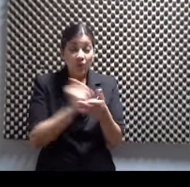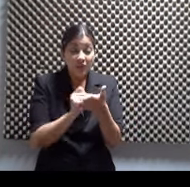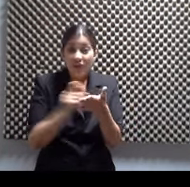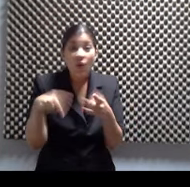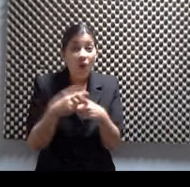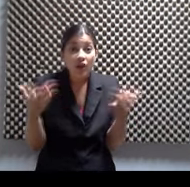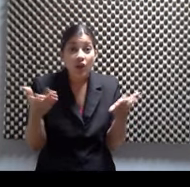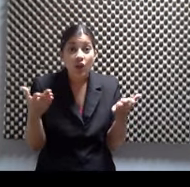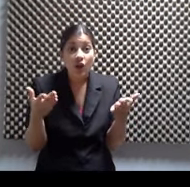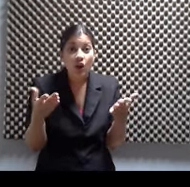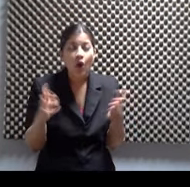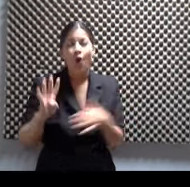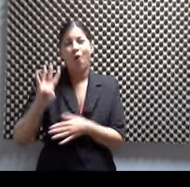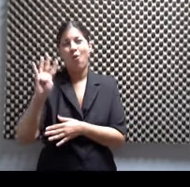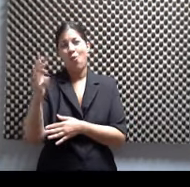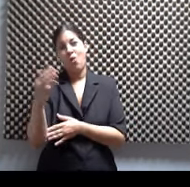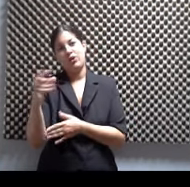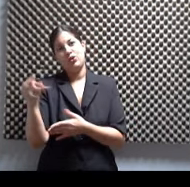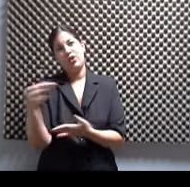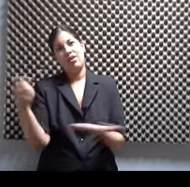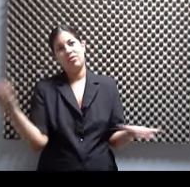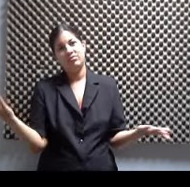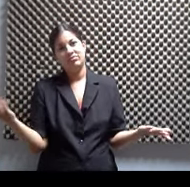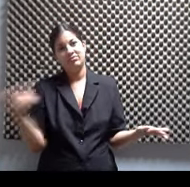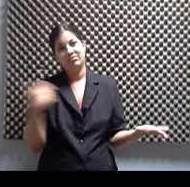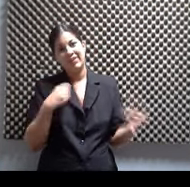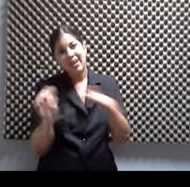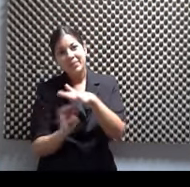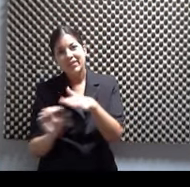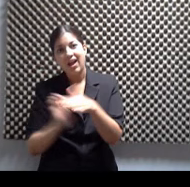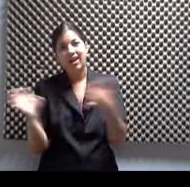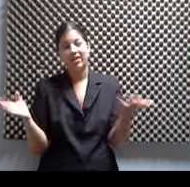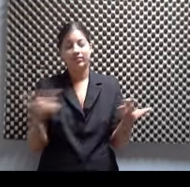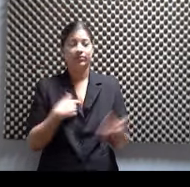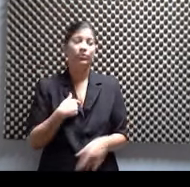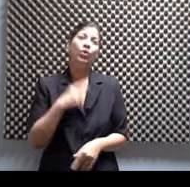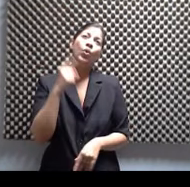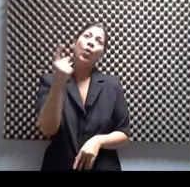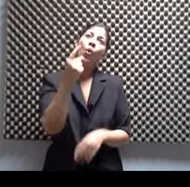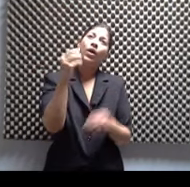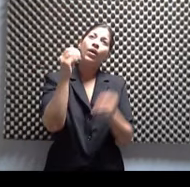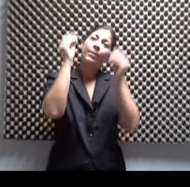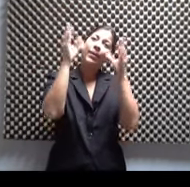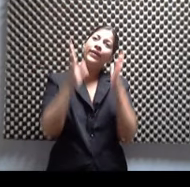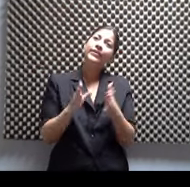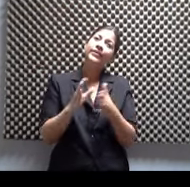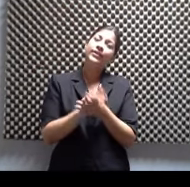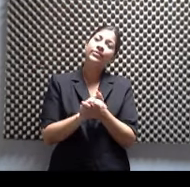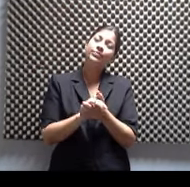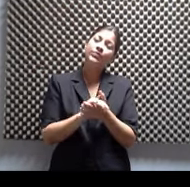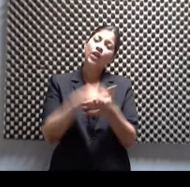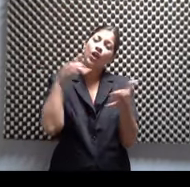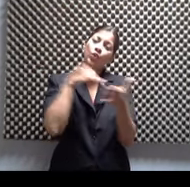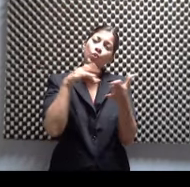creer semejante cosa? Sí. Y fue, sí, fue una maestra de estudios sociales, la señora Nieves,